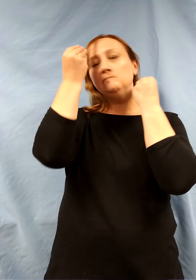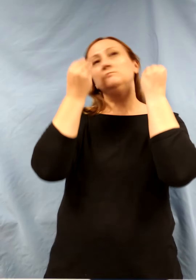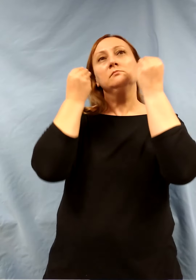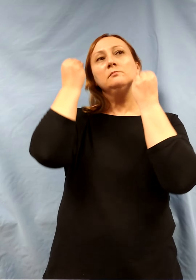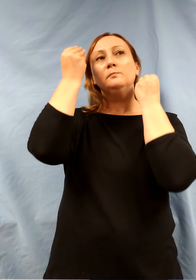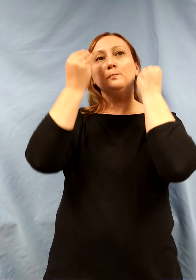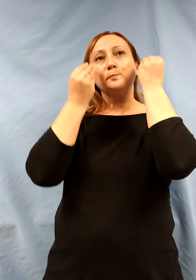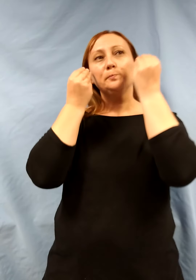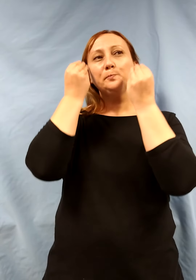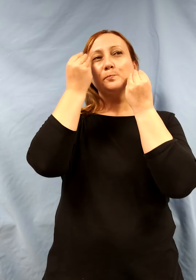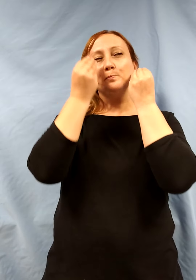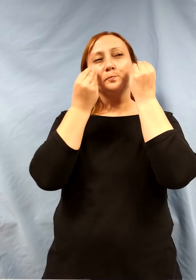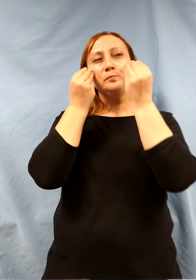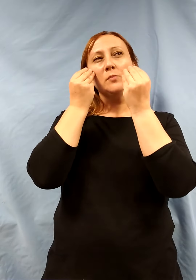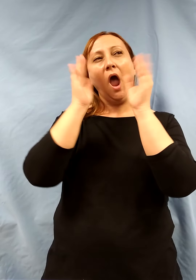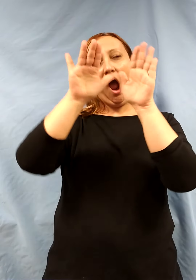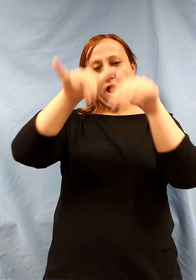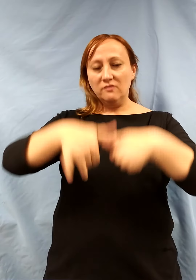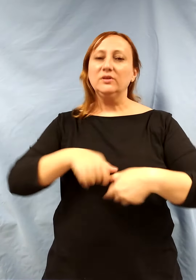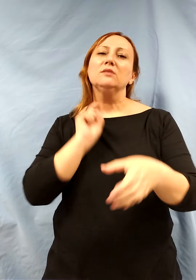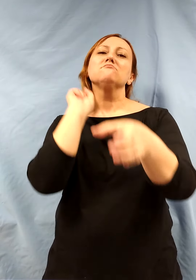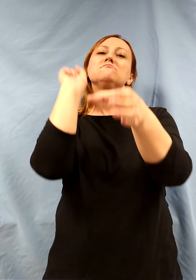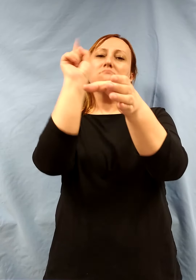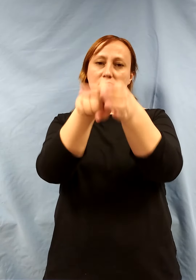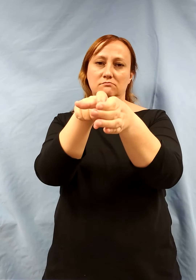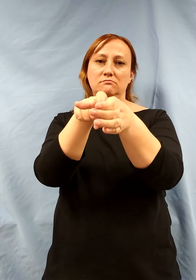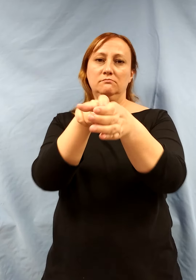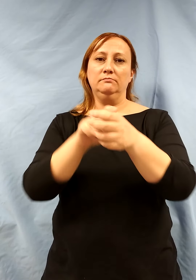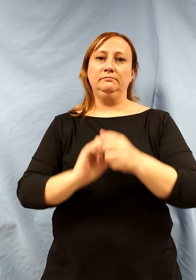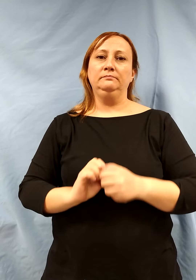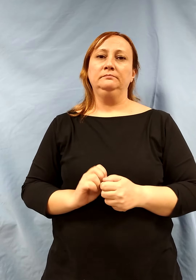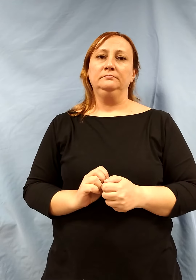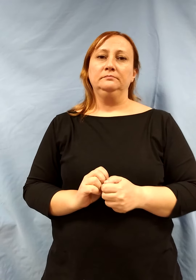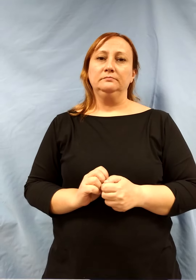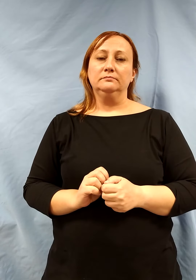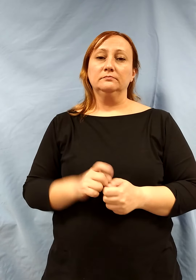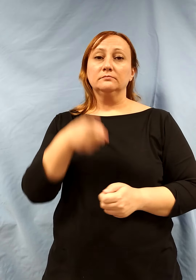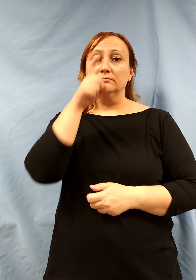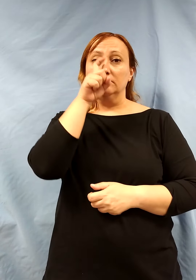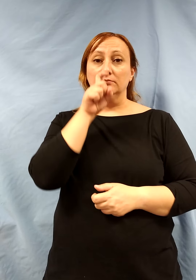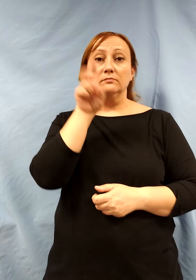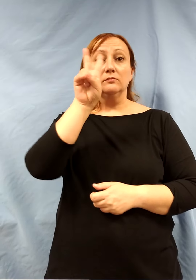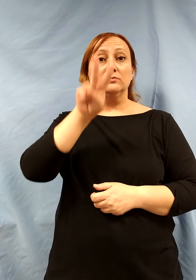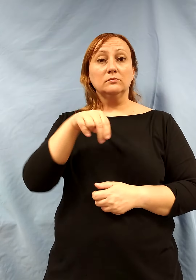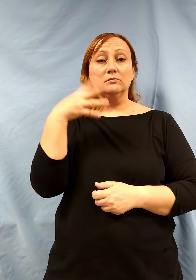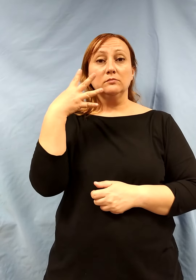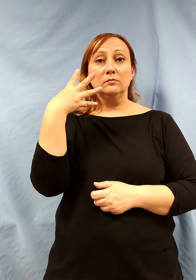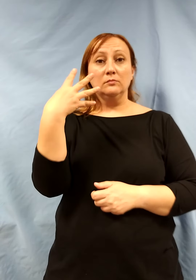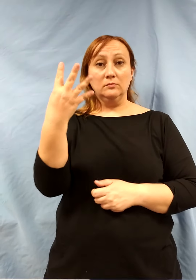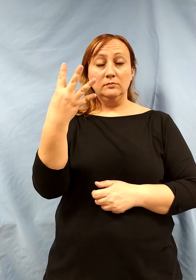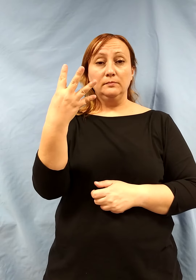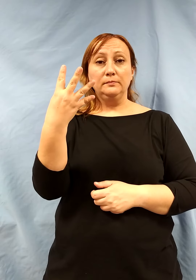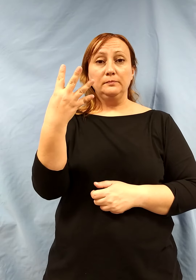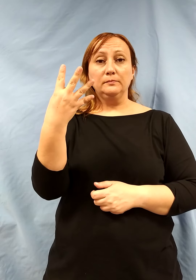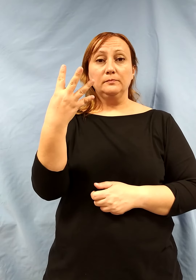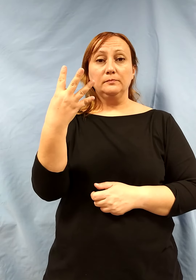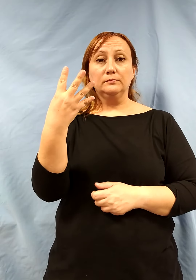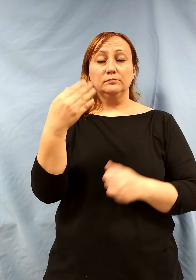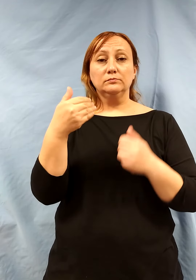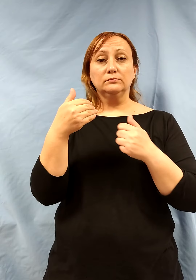Pero finalmente dio el salto En 2004 Se abrieron las puertas